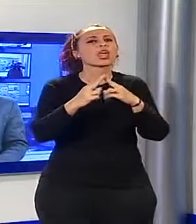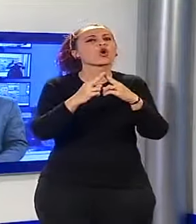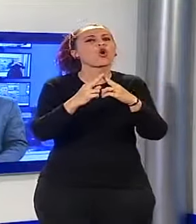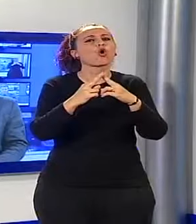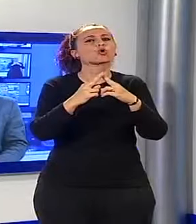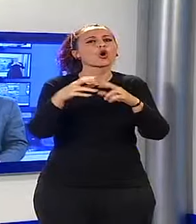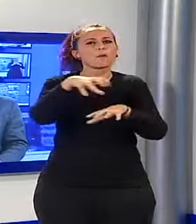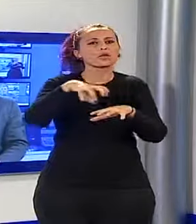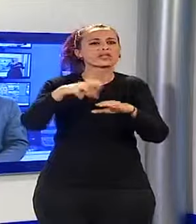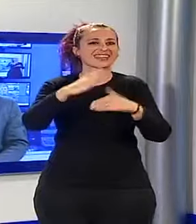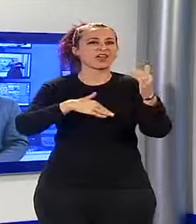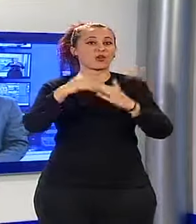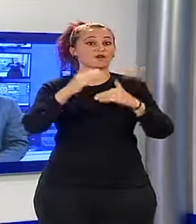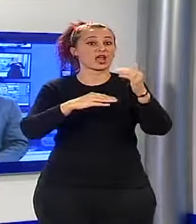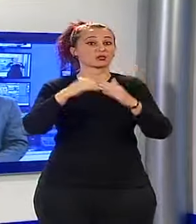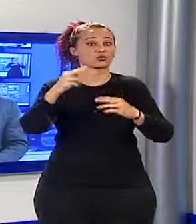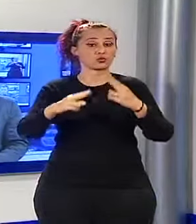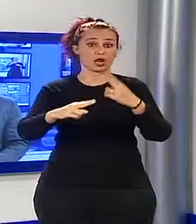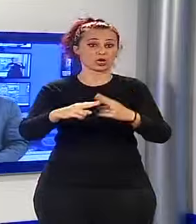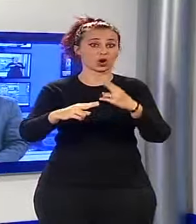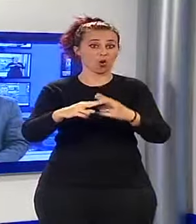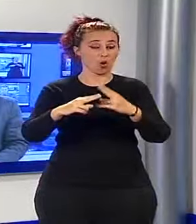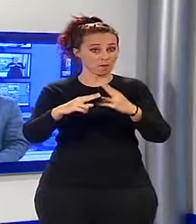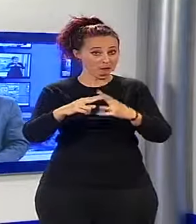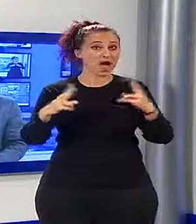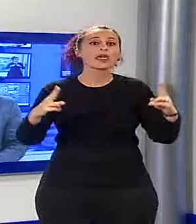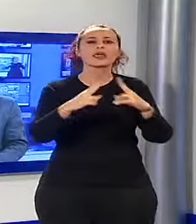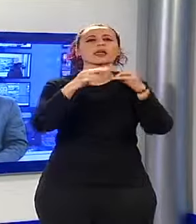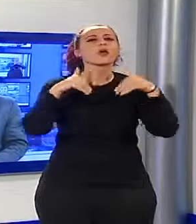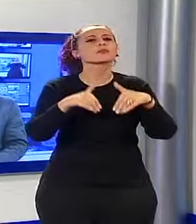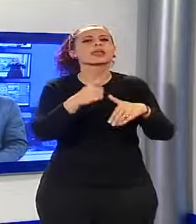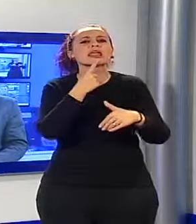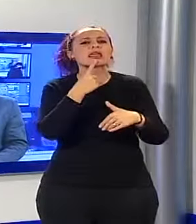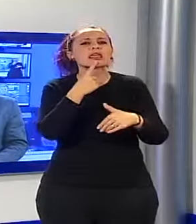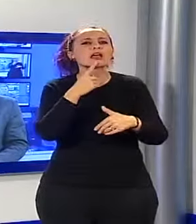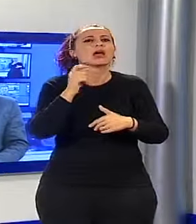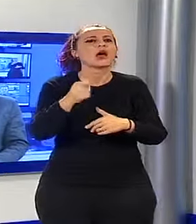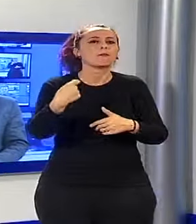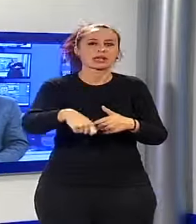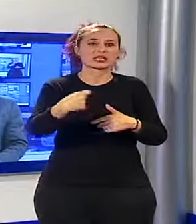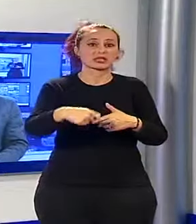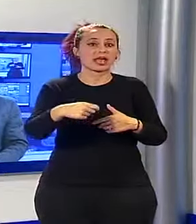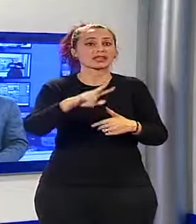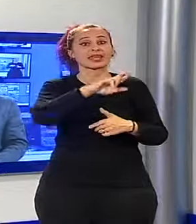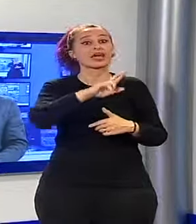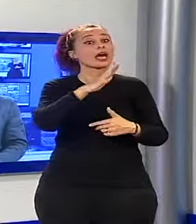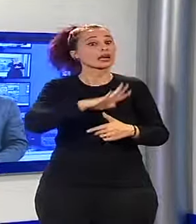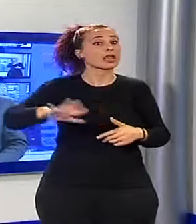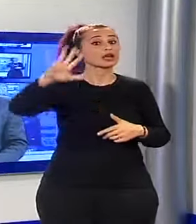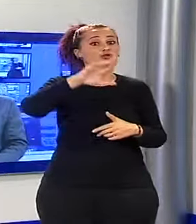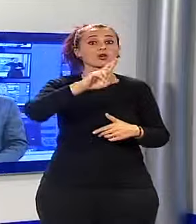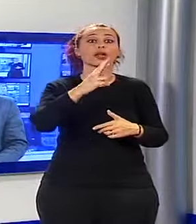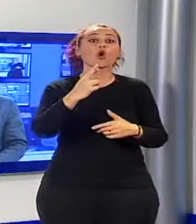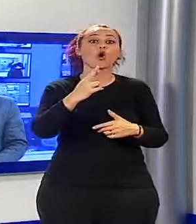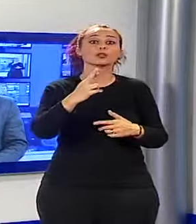Infrastrutture a Roma, incontro al quale hanno partecipato tra gli altri il Presidente della regione Enrico Rossi, l'assessore